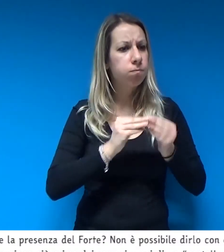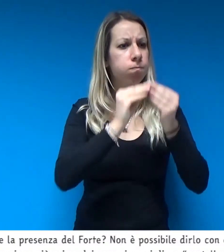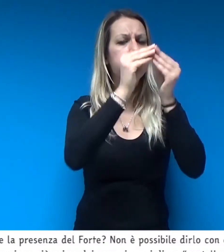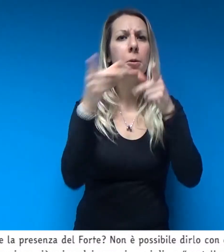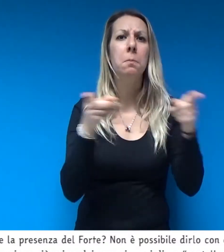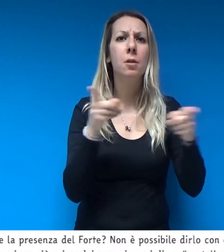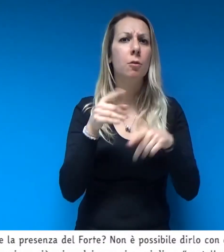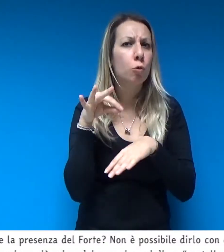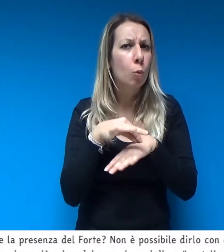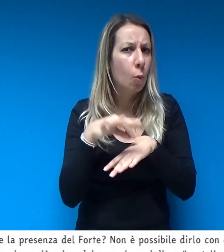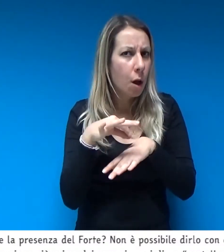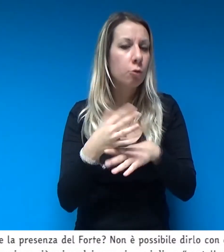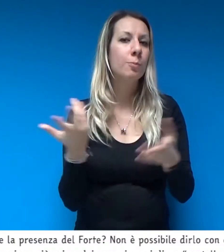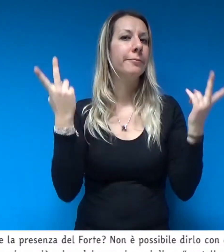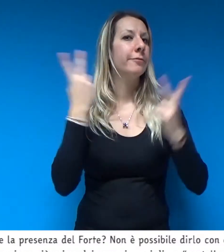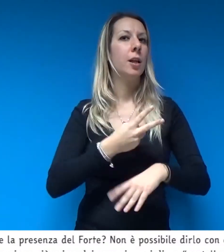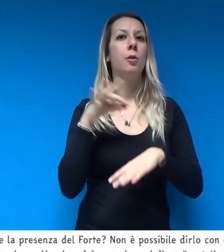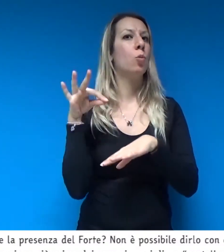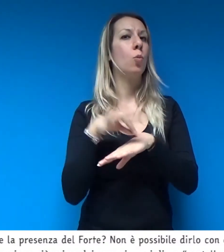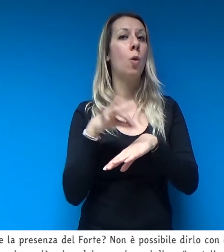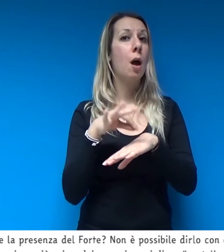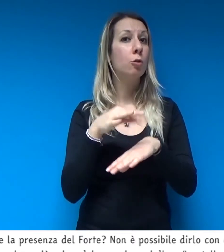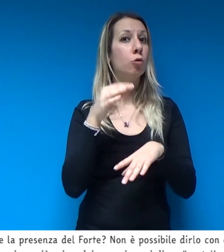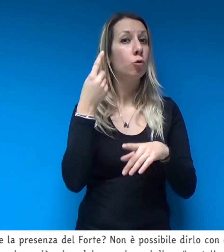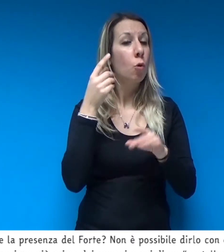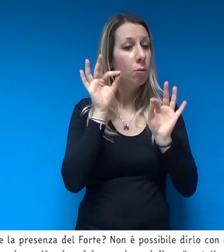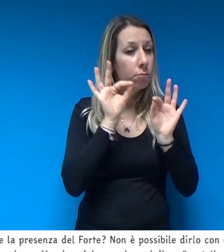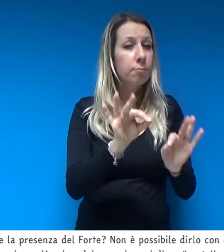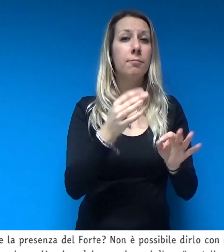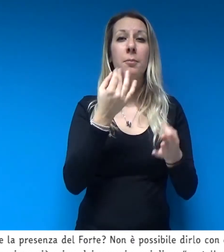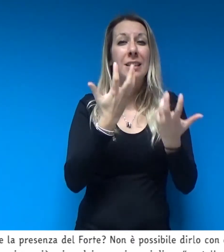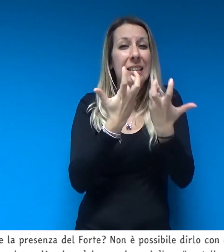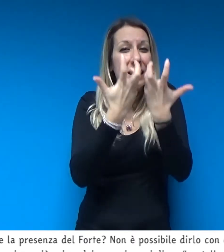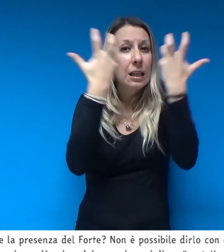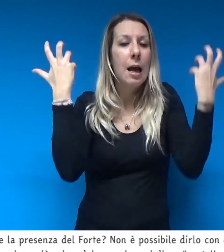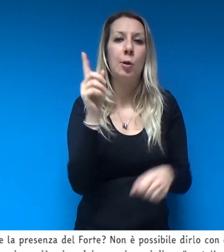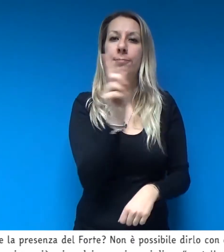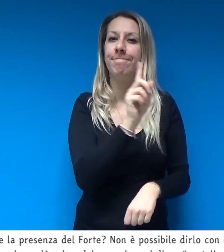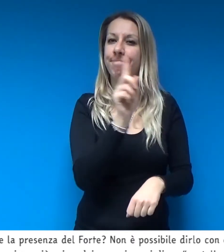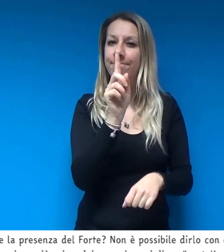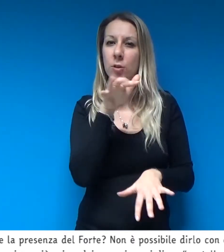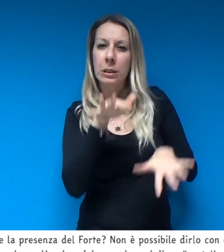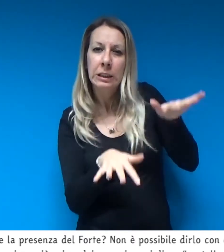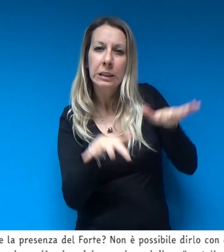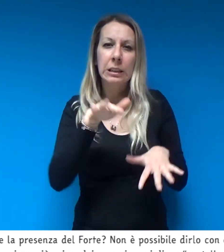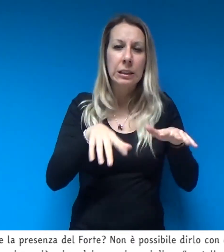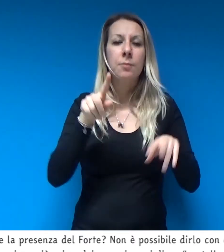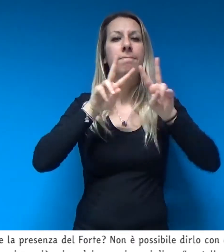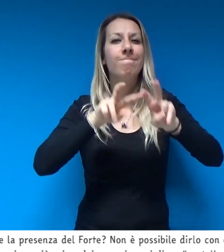Da quando si conosce la presenza del forte? Non è possibile dirlo con certezza,